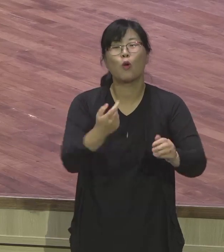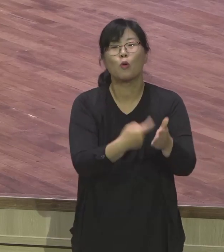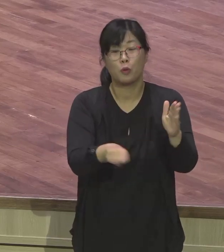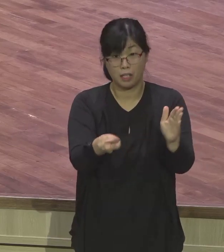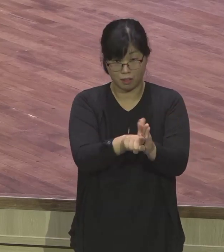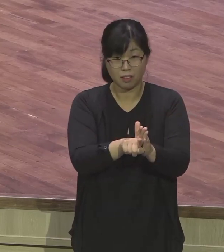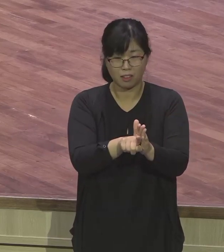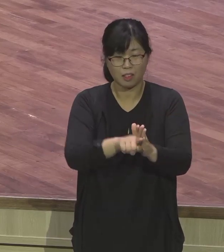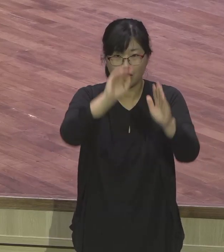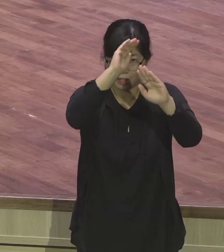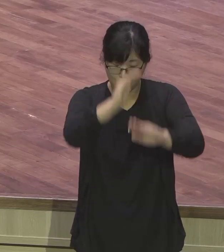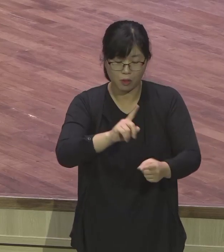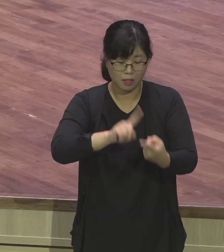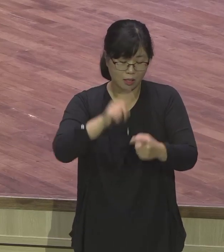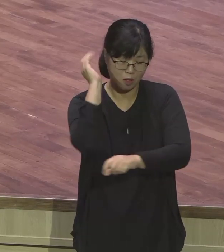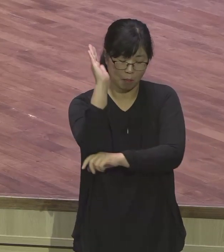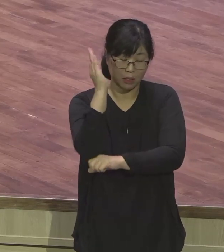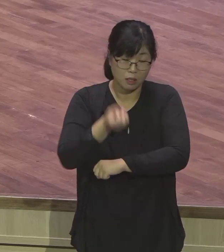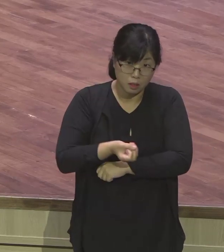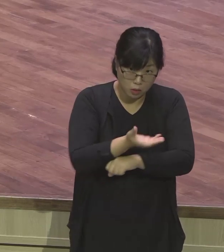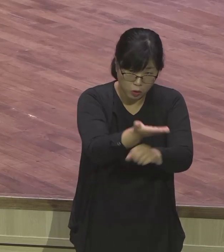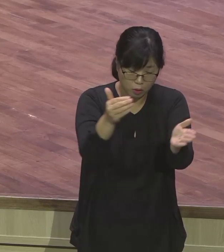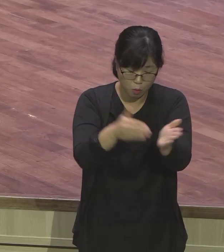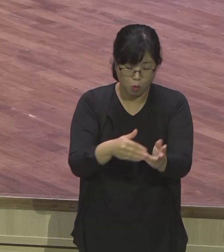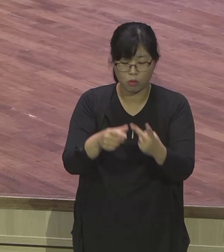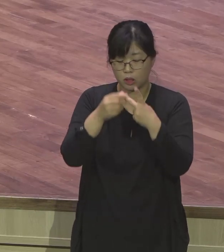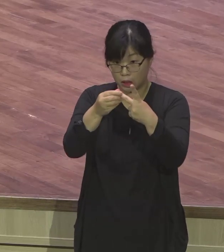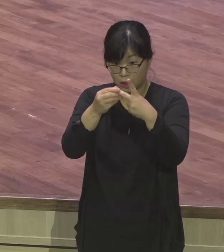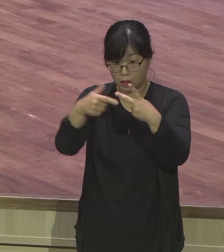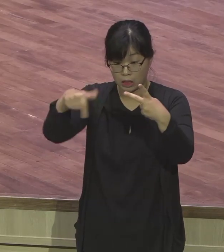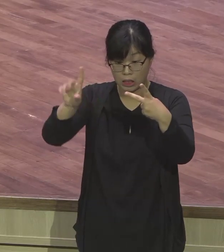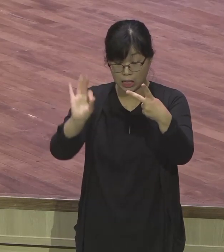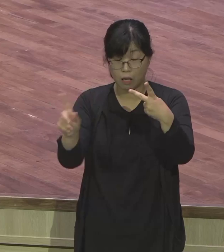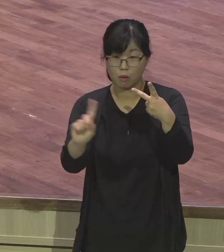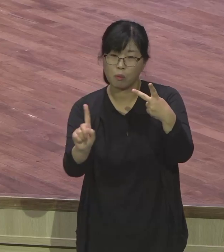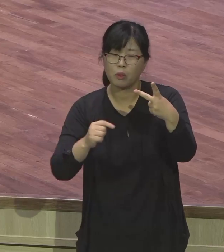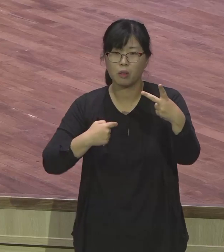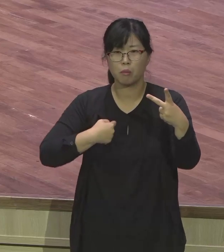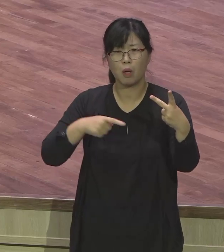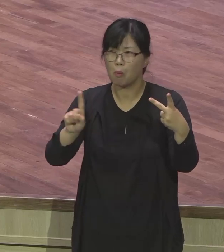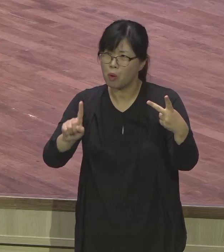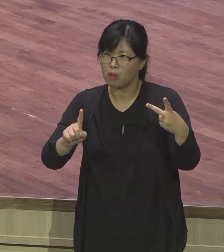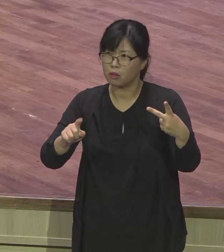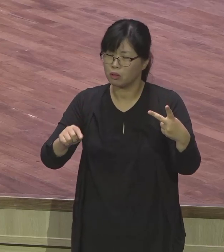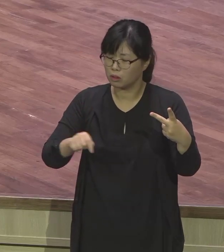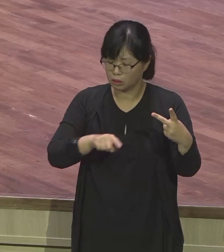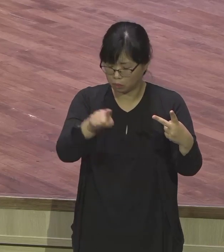바꾸는 그러한 메시지를 전했습니다. 영적으로